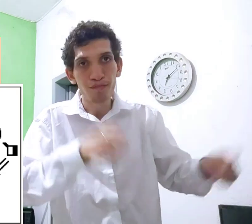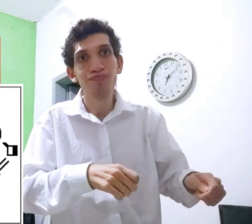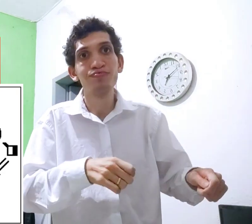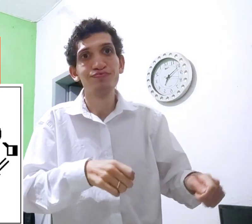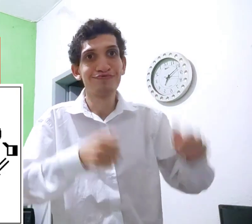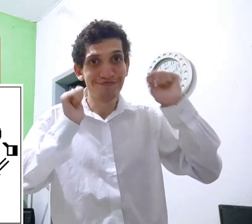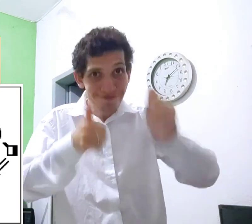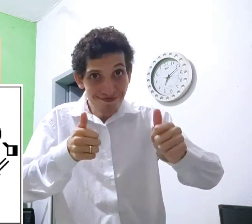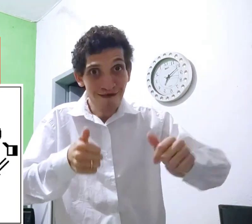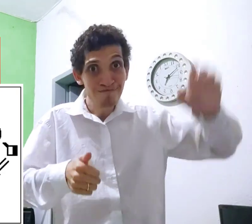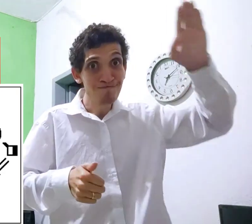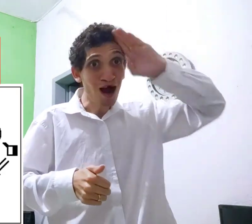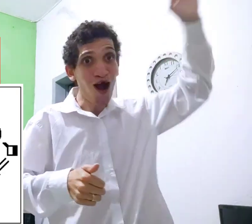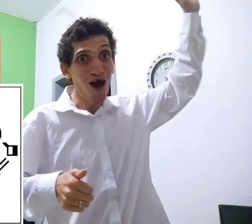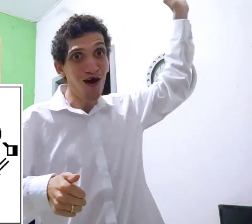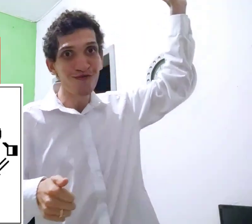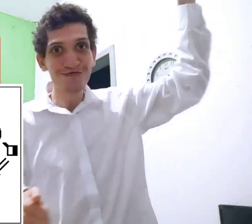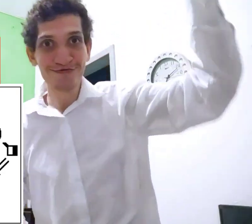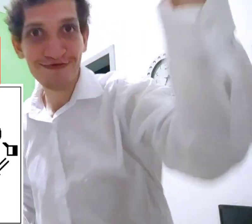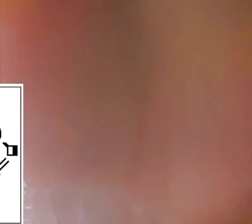combina, e também opção possível, tá? Vamos!